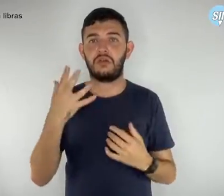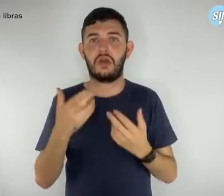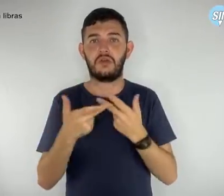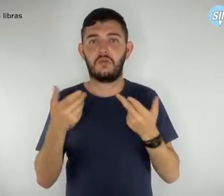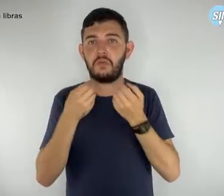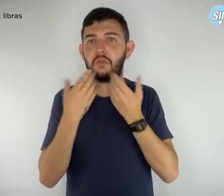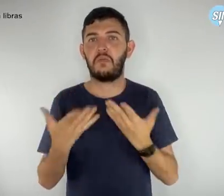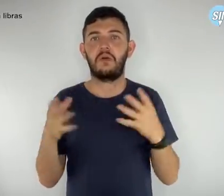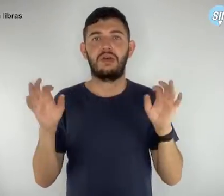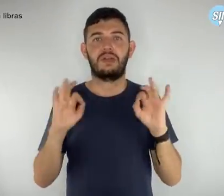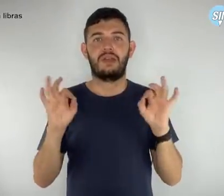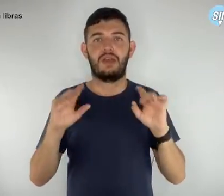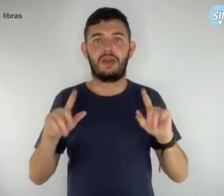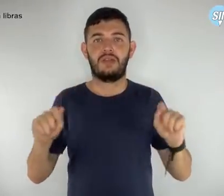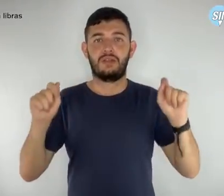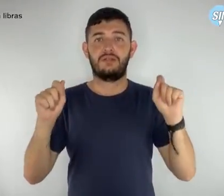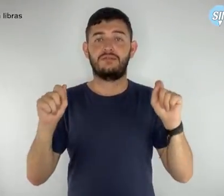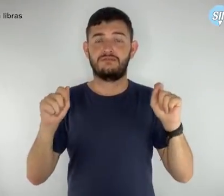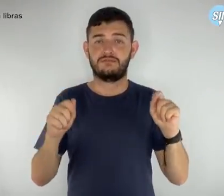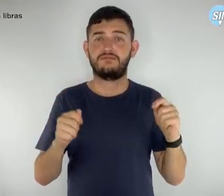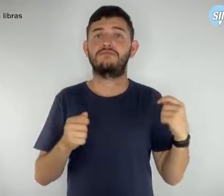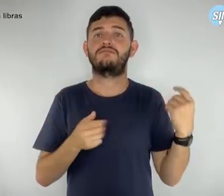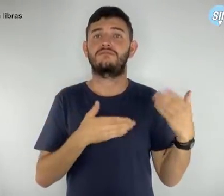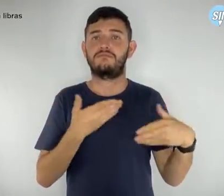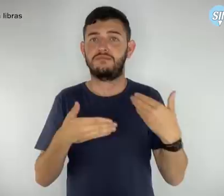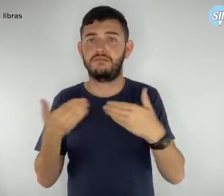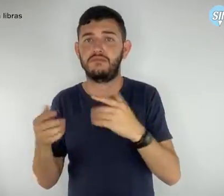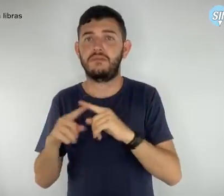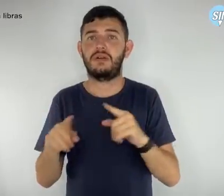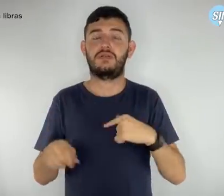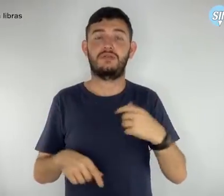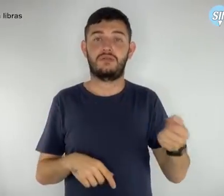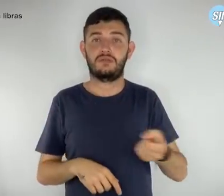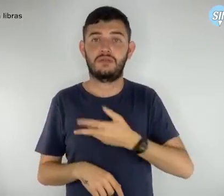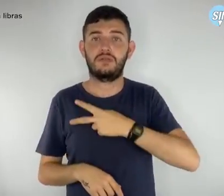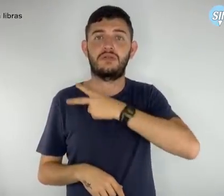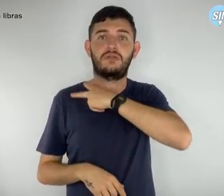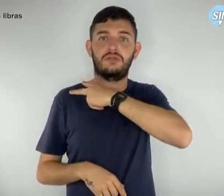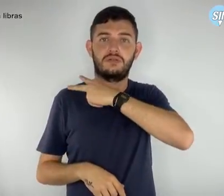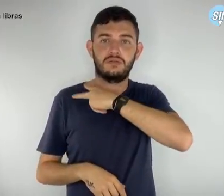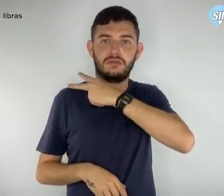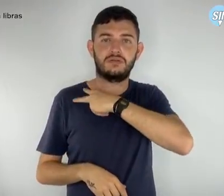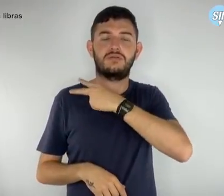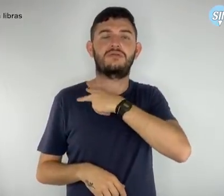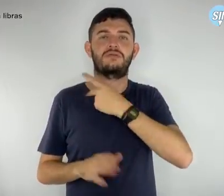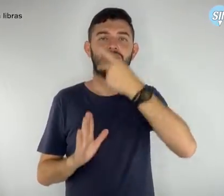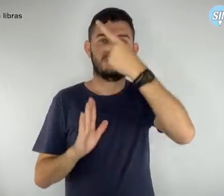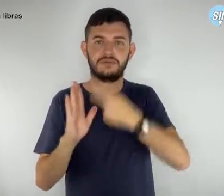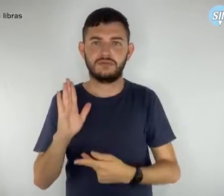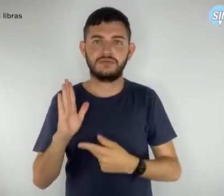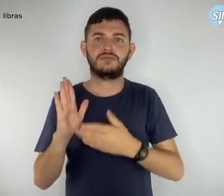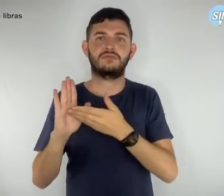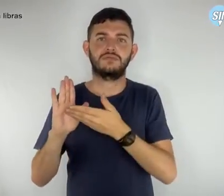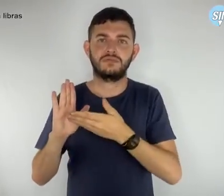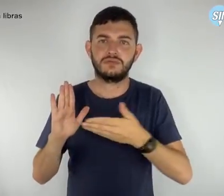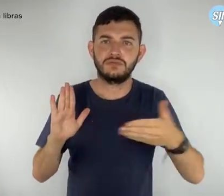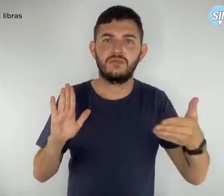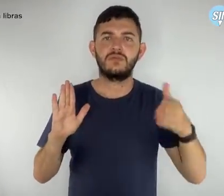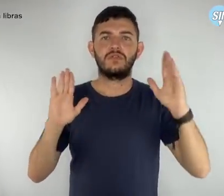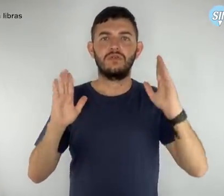resultado positivo, deslanchou e o novo ensino médio foi implantado diante de uma série de